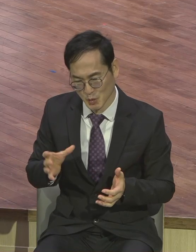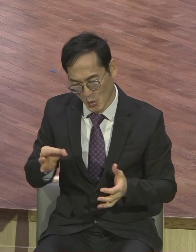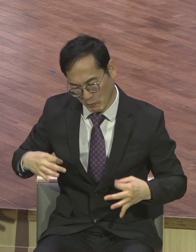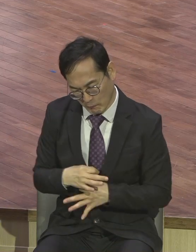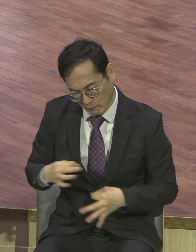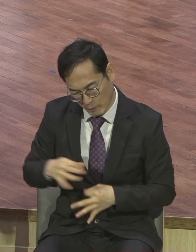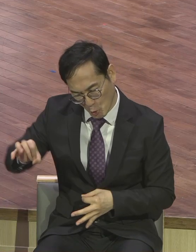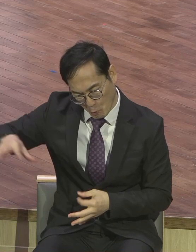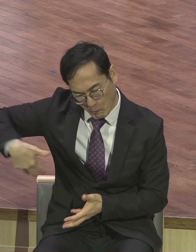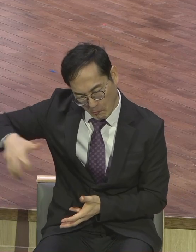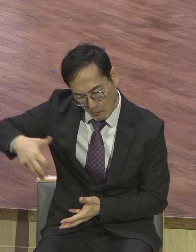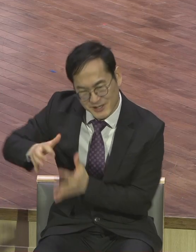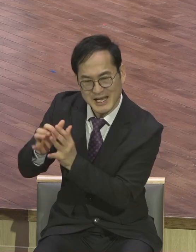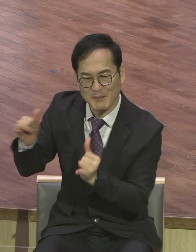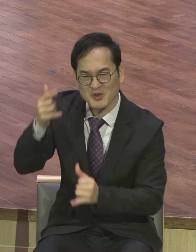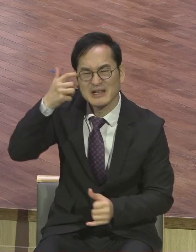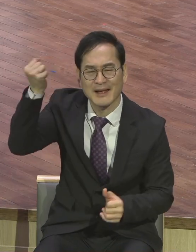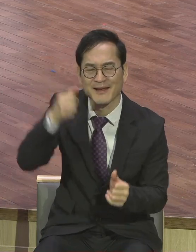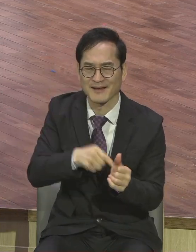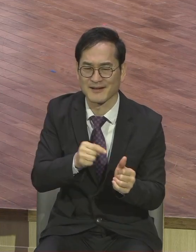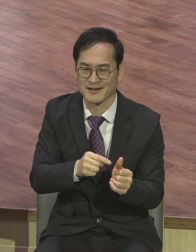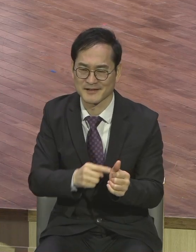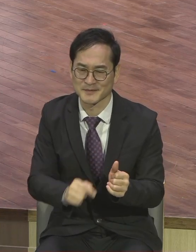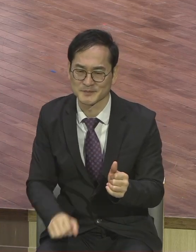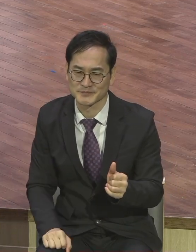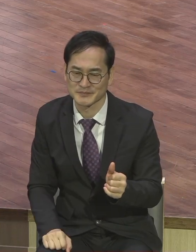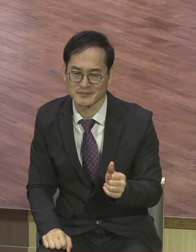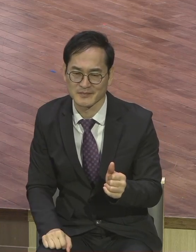원하는 바름치한 그런 인물로 지금 말하고 있어요.